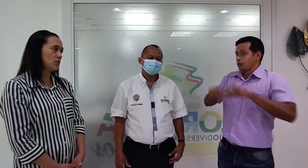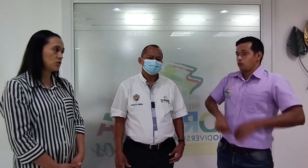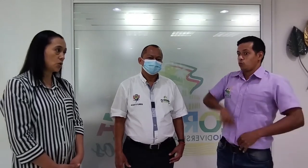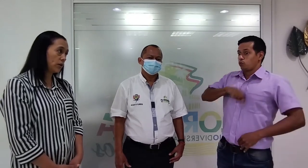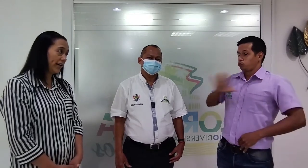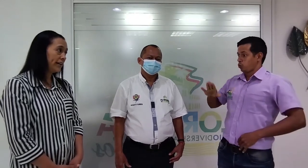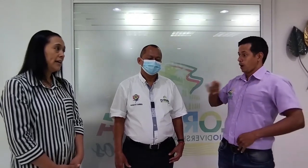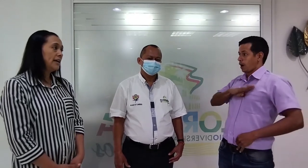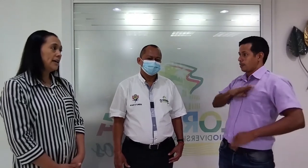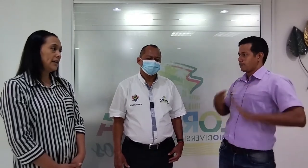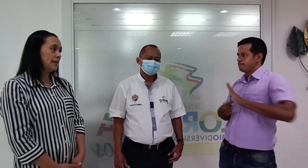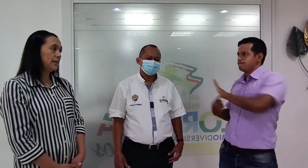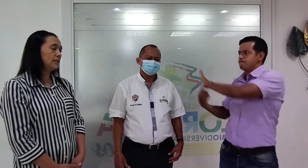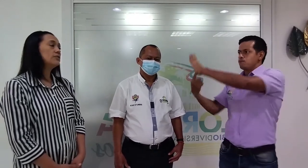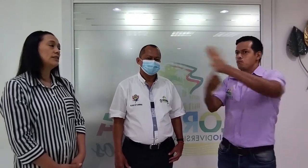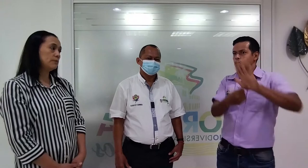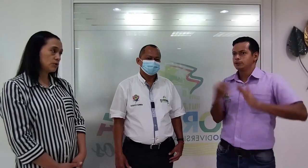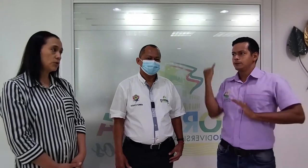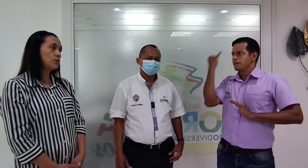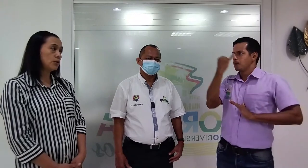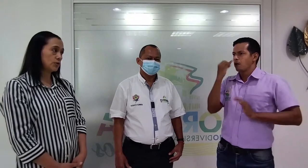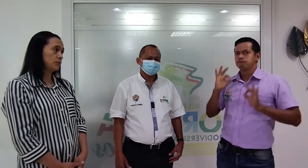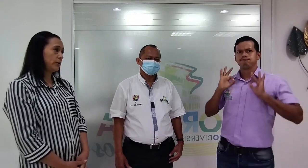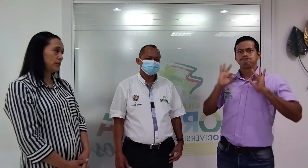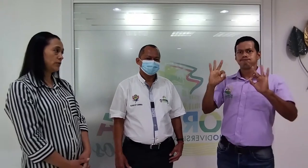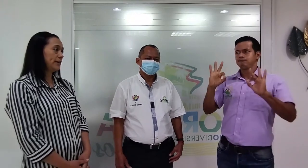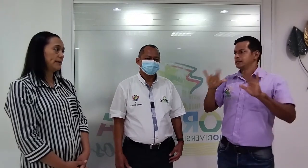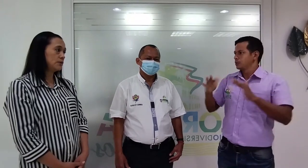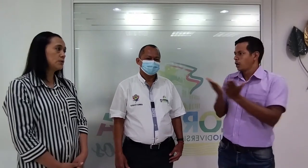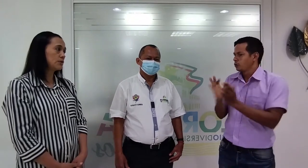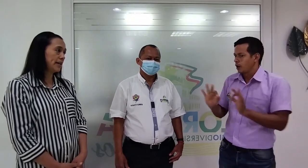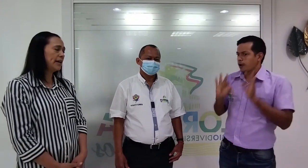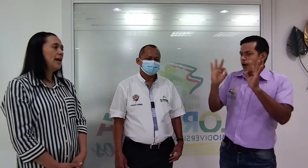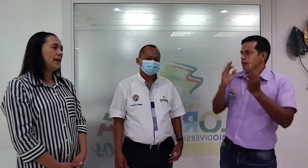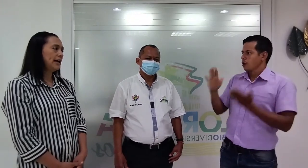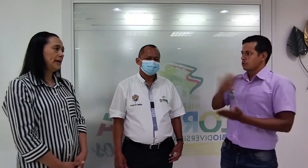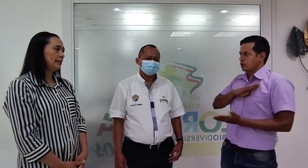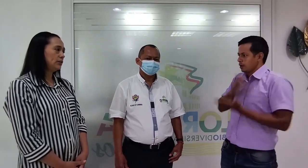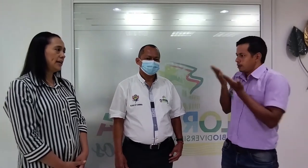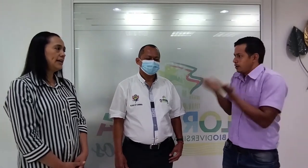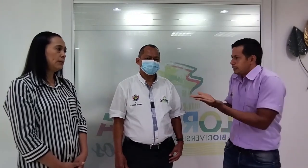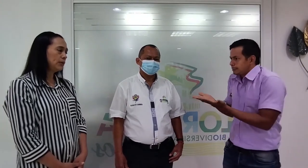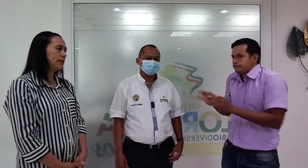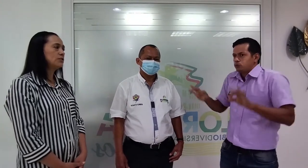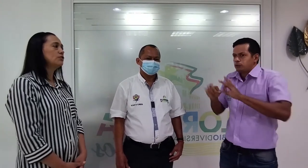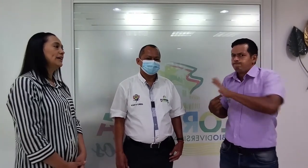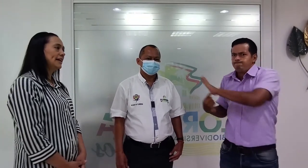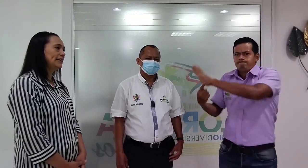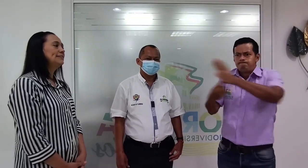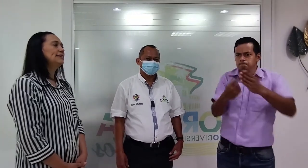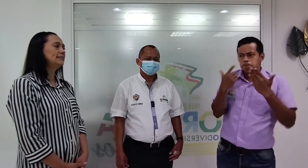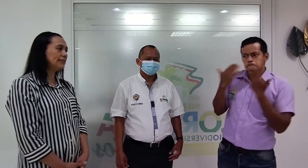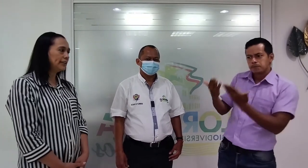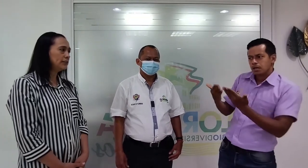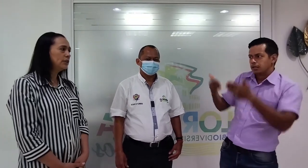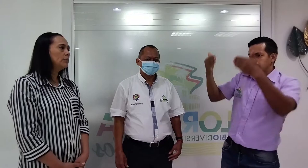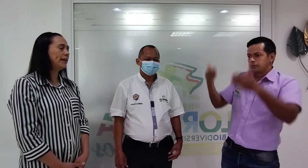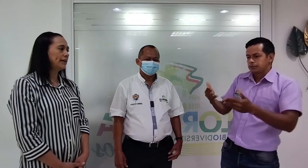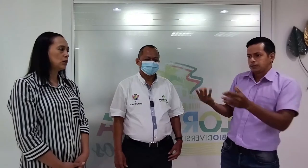año escolar y nos sentimos orgullosos. Por eso queríamos mostrar toda la labor que nuestro alcalde está haciendo para la